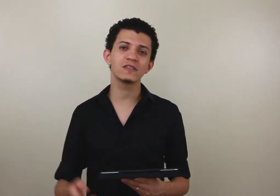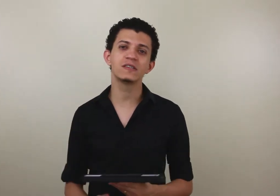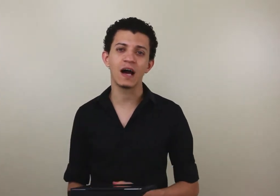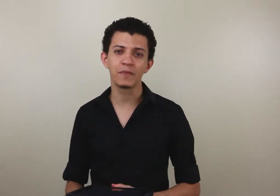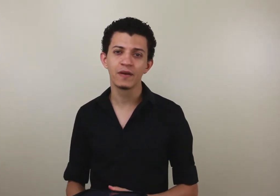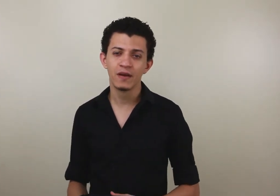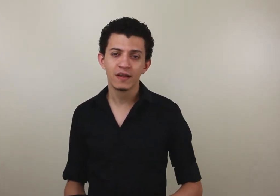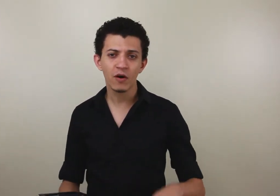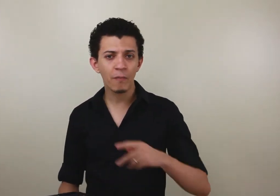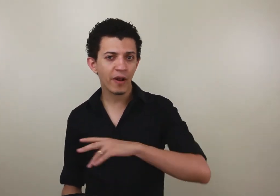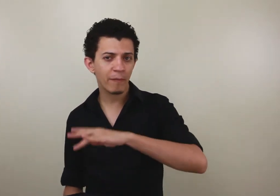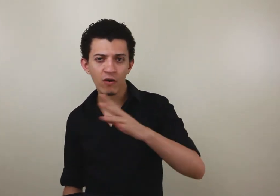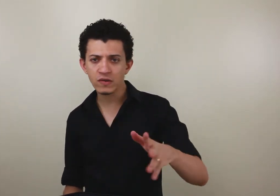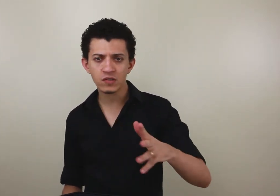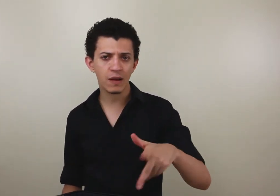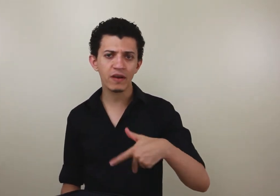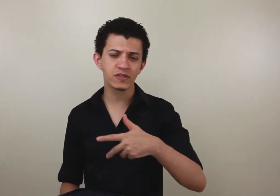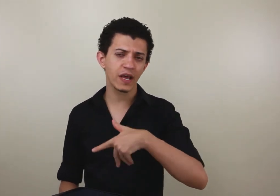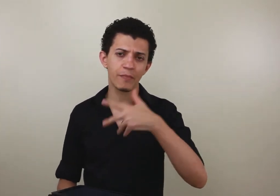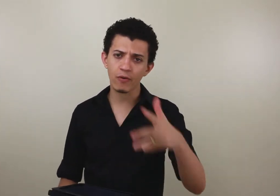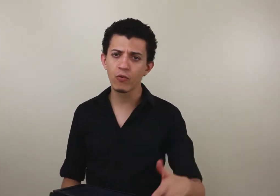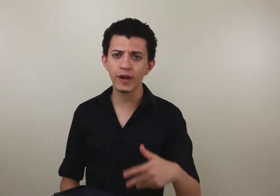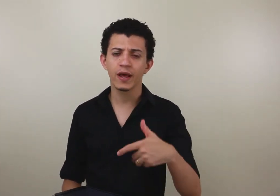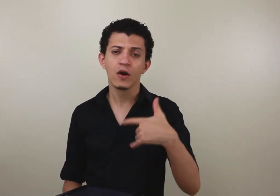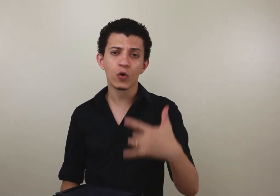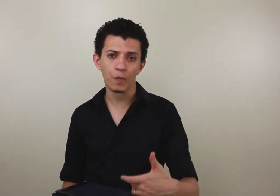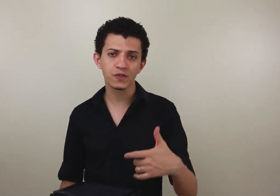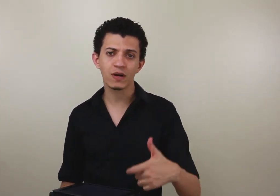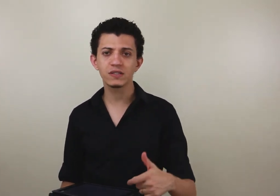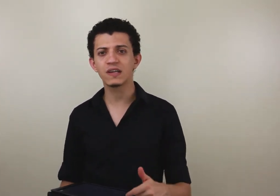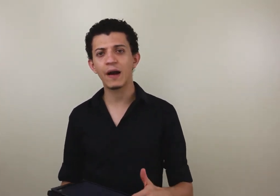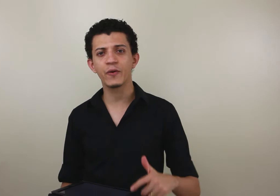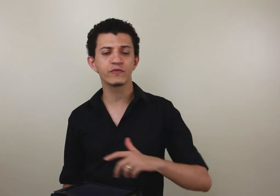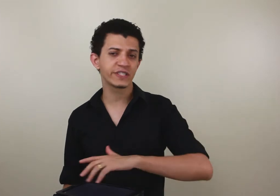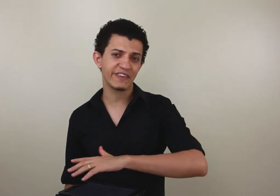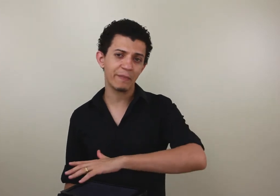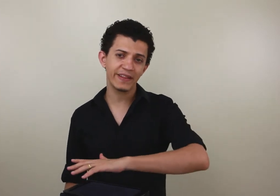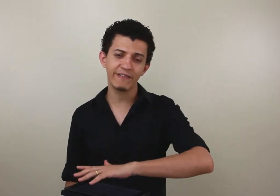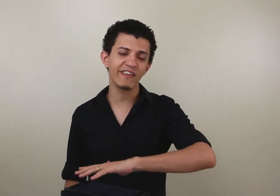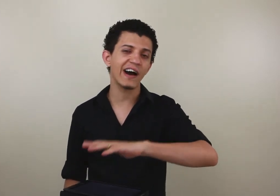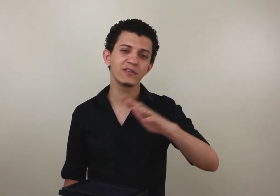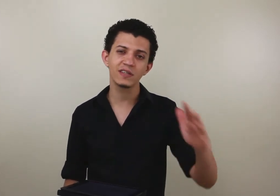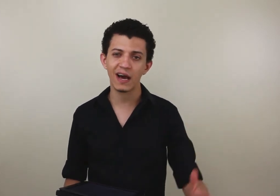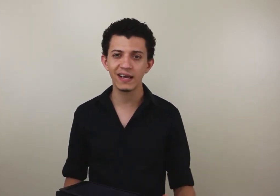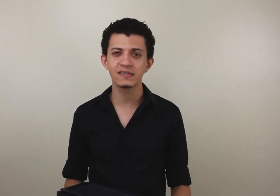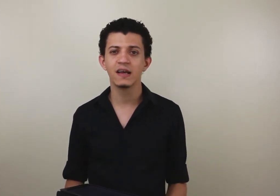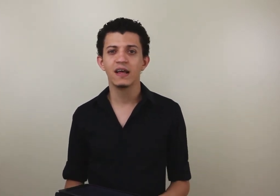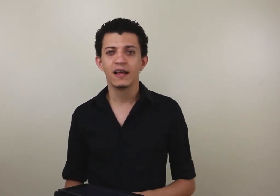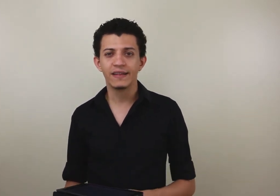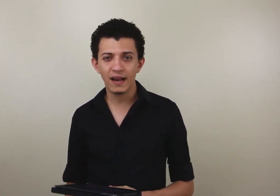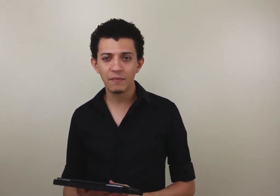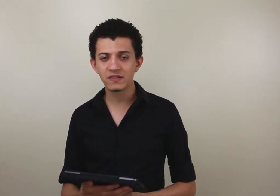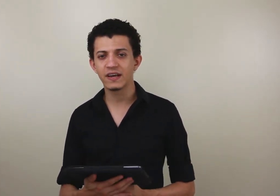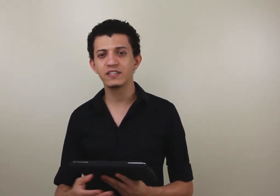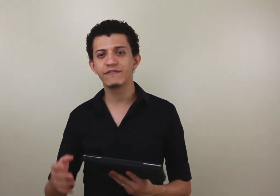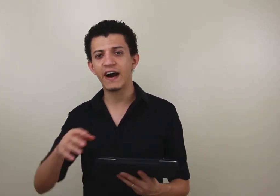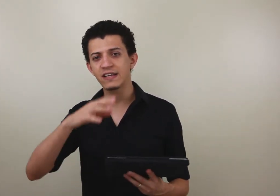WhatsApp. Então, pergunte seus amigos aí, procure grupos no WhatsApp, onde você vai aprender vários sinais da Libras de várias